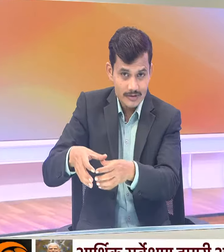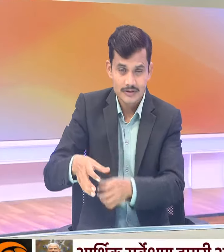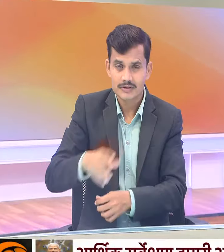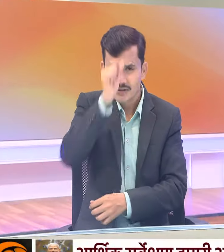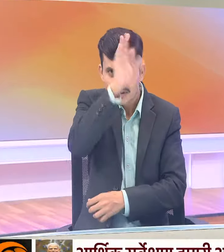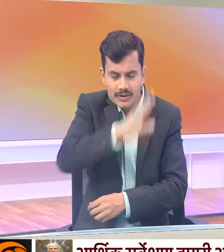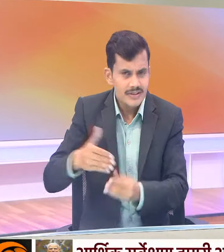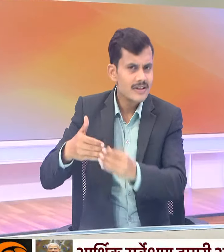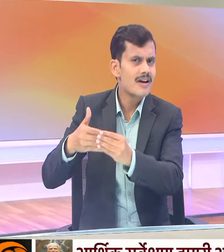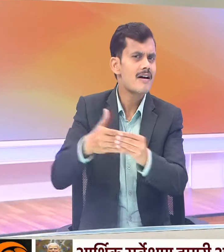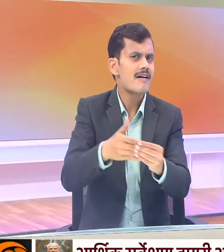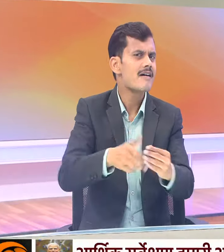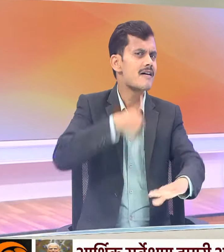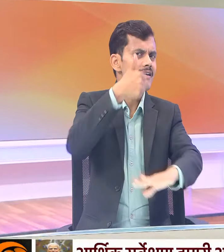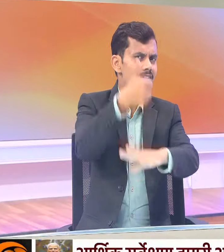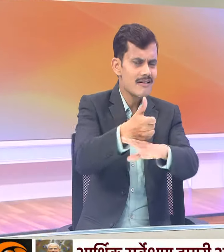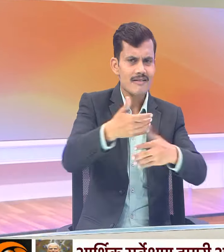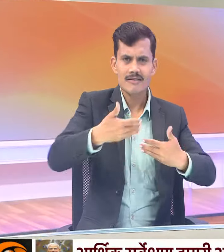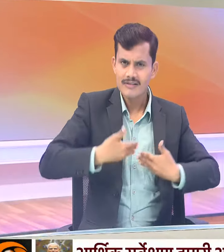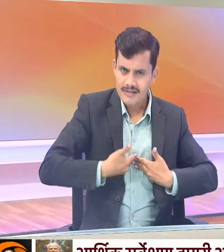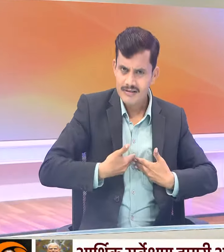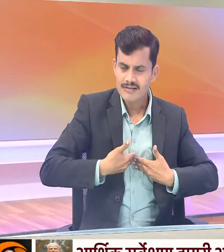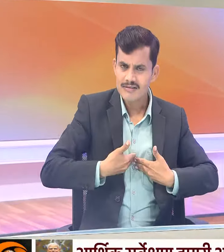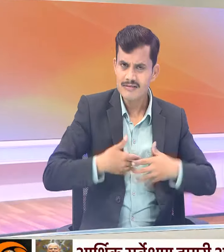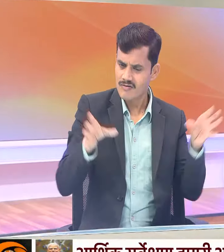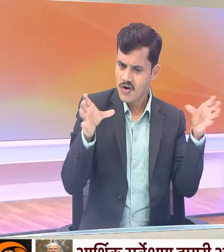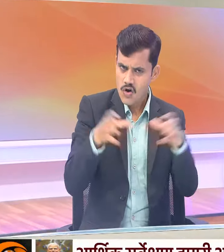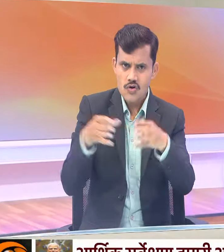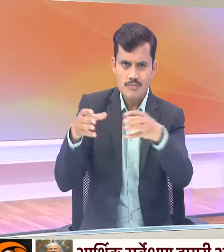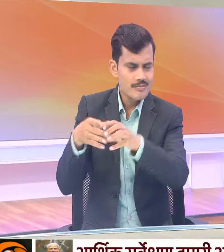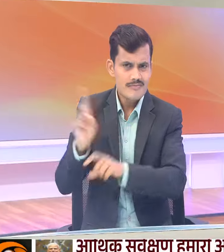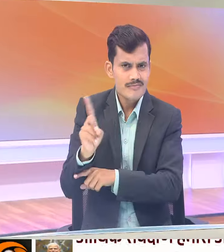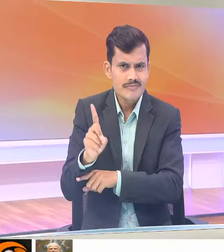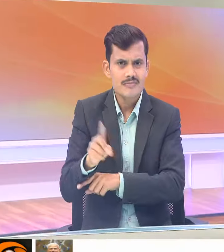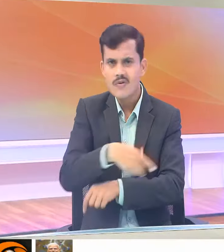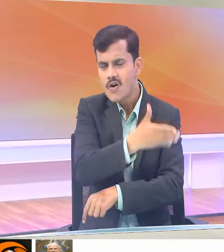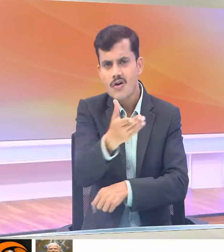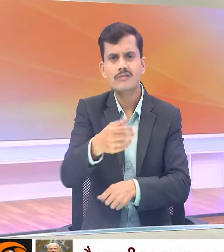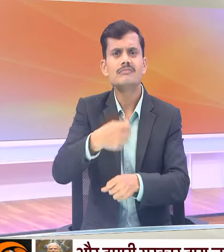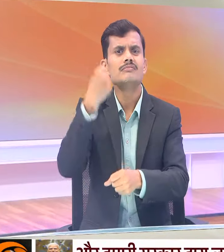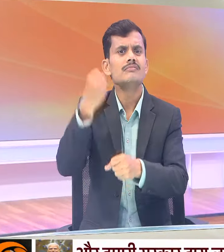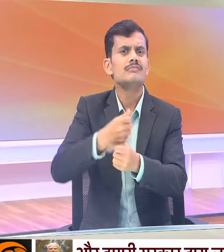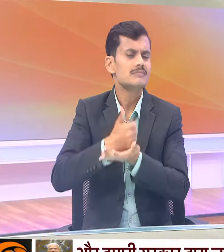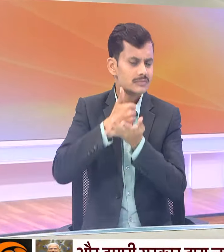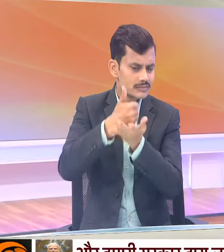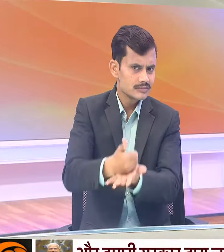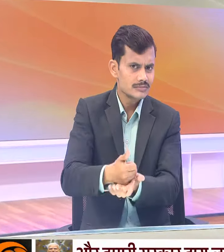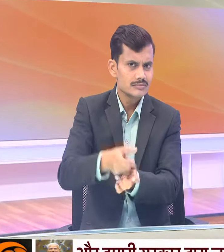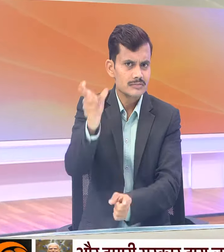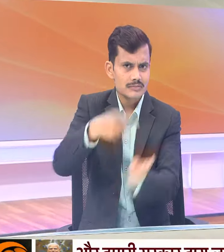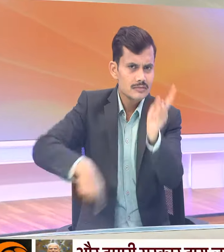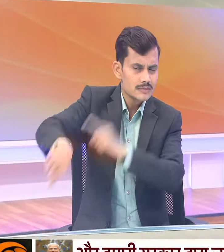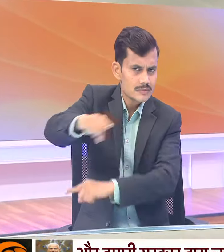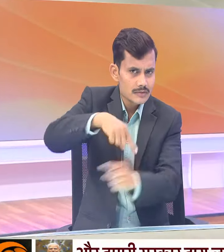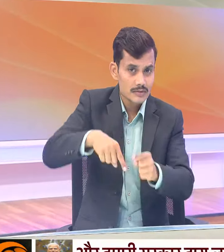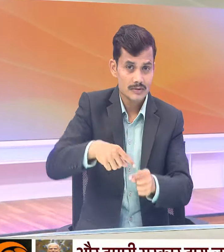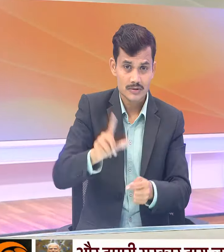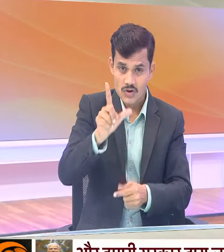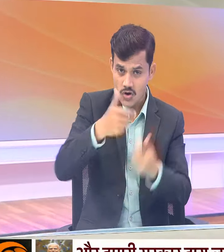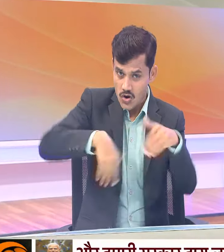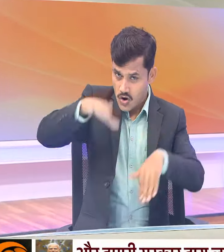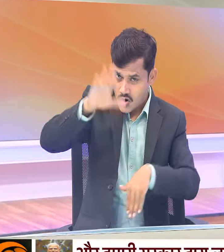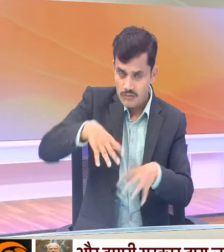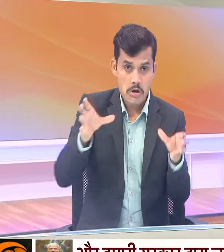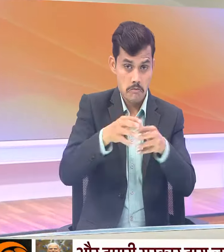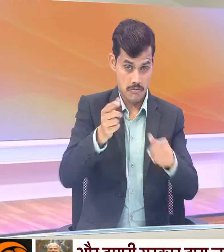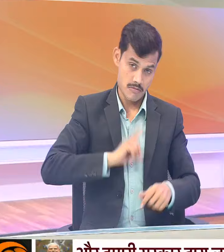के लिए भेजा है बल के लिए नहीं भेजा है यह सदन बल के लिए